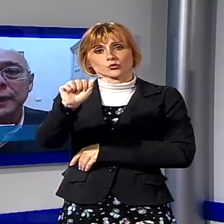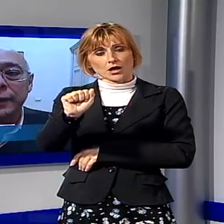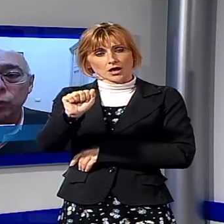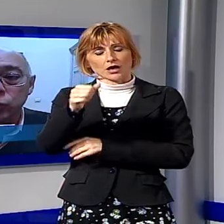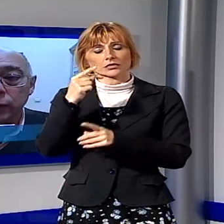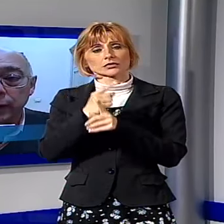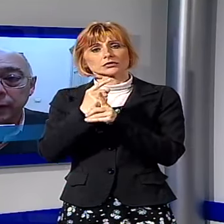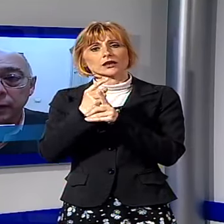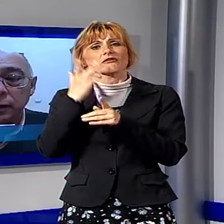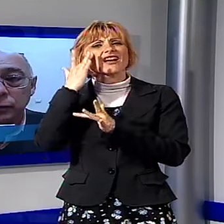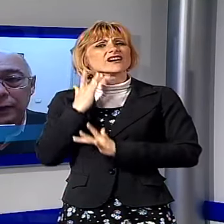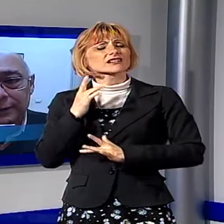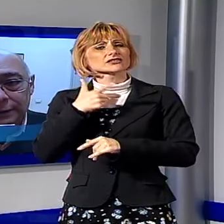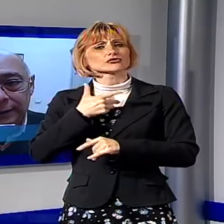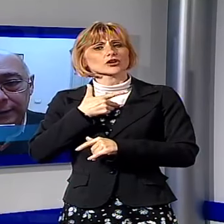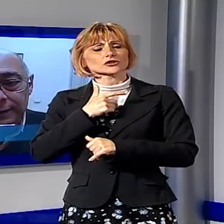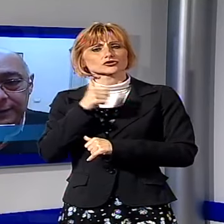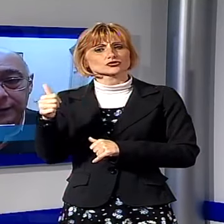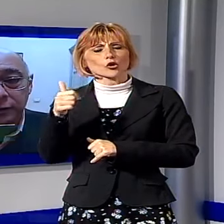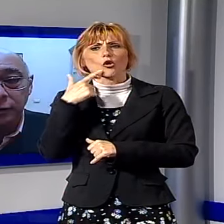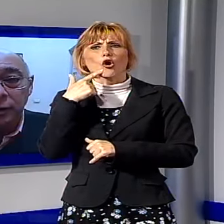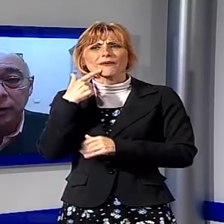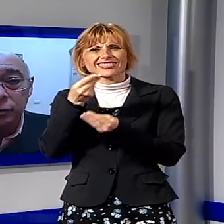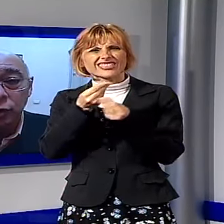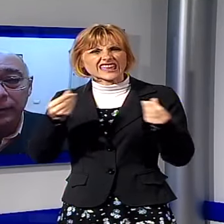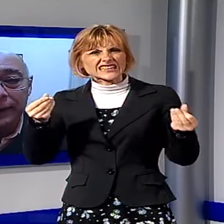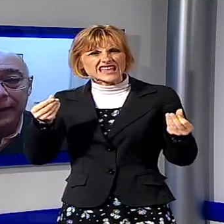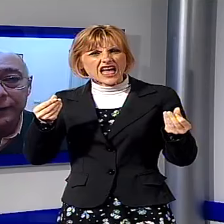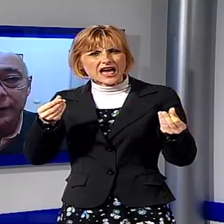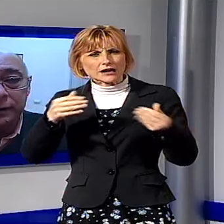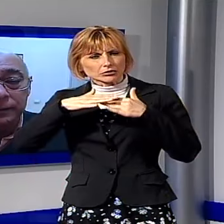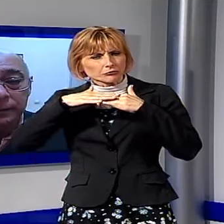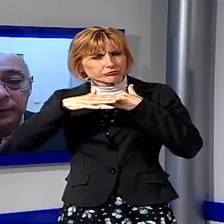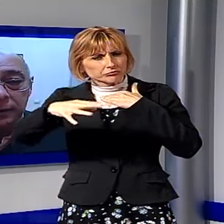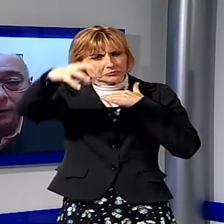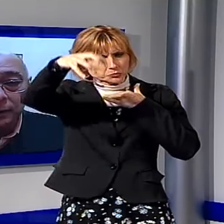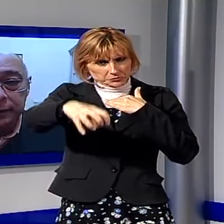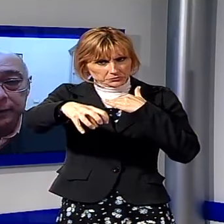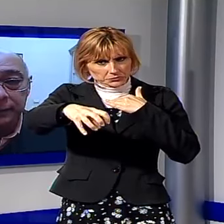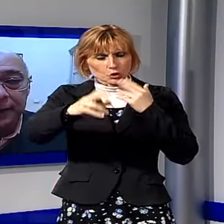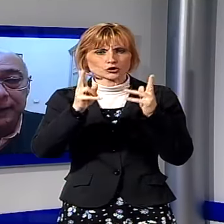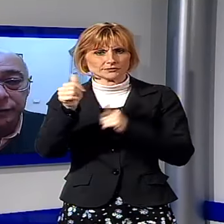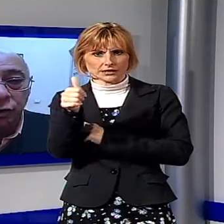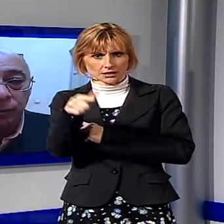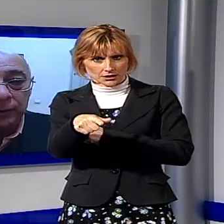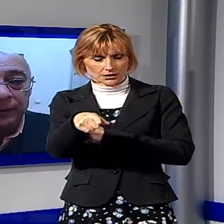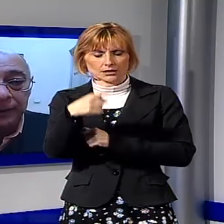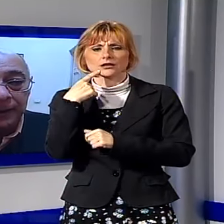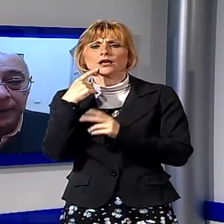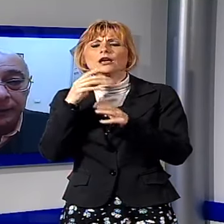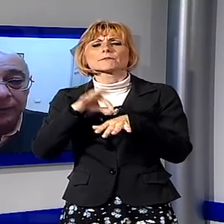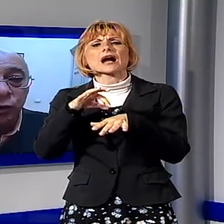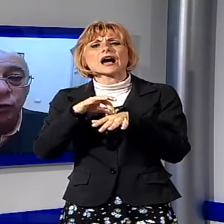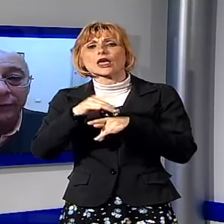diventare una cattedrale nel deserto, dove magari gli ammalati, dopo le